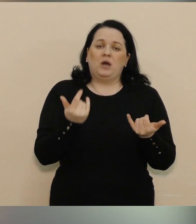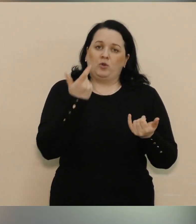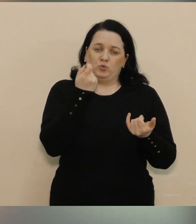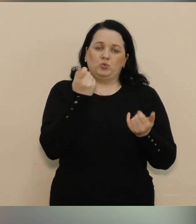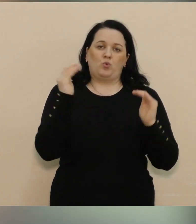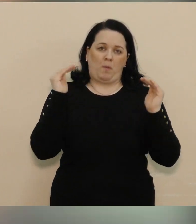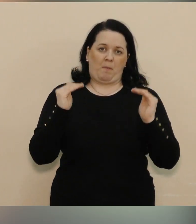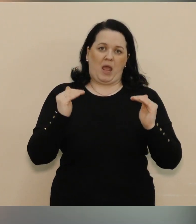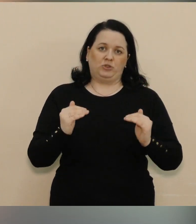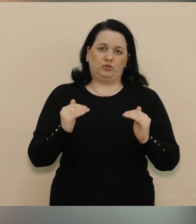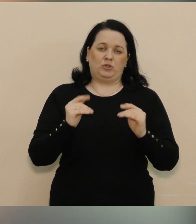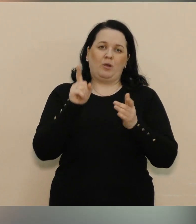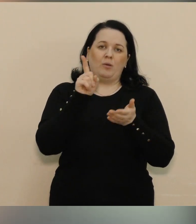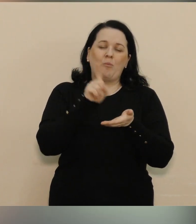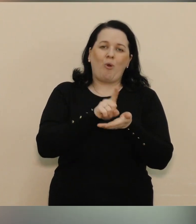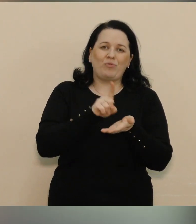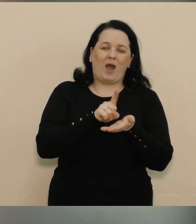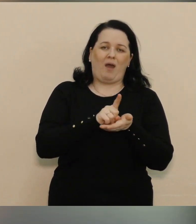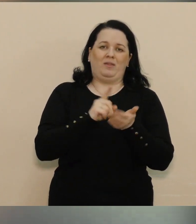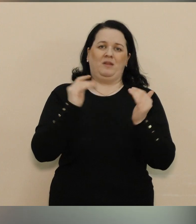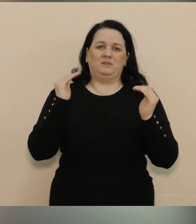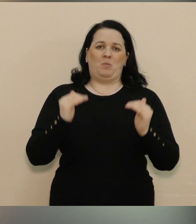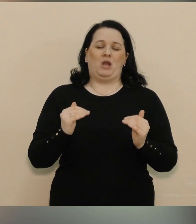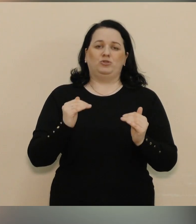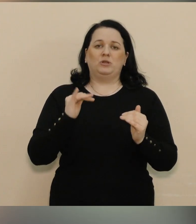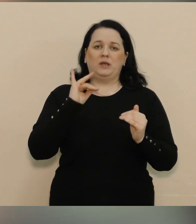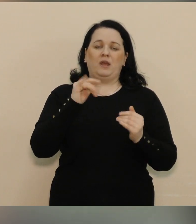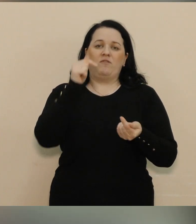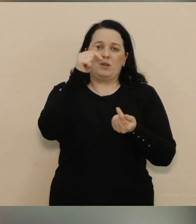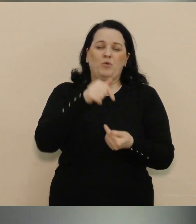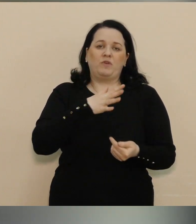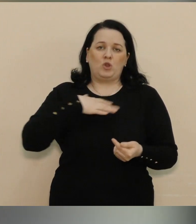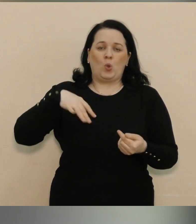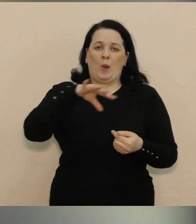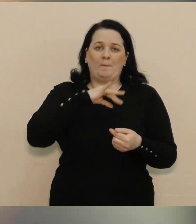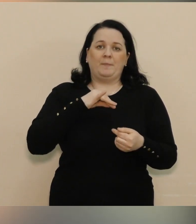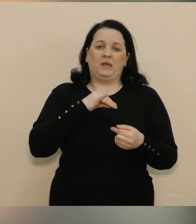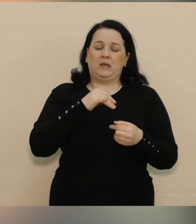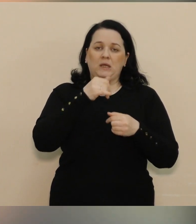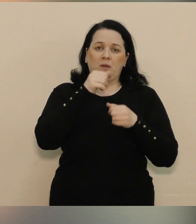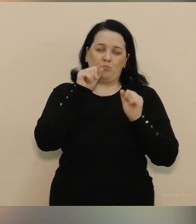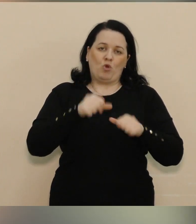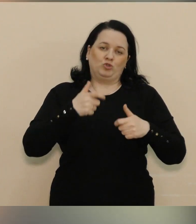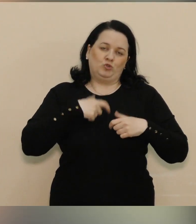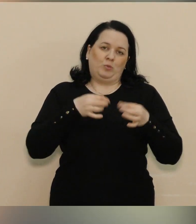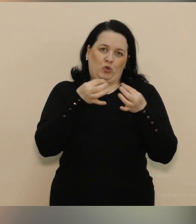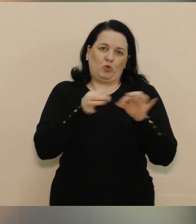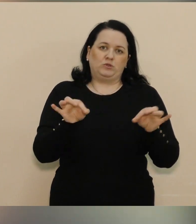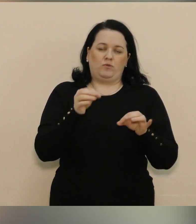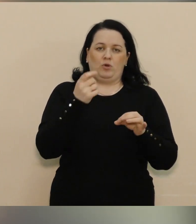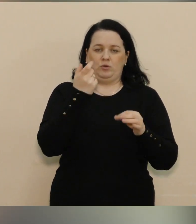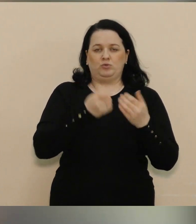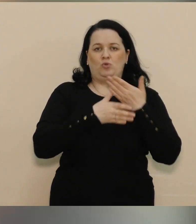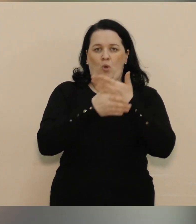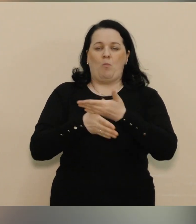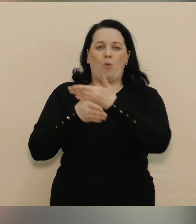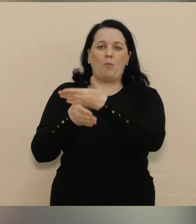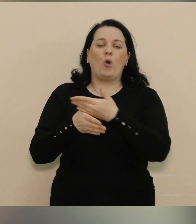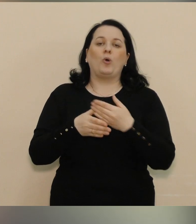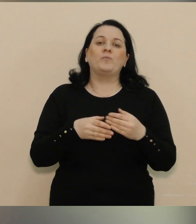набагато менше зменшилася кількість податків. І, відповідно, ми, ну, не можемо собі дозволити одномументну виплату.